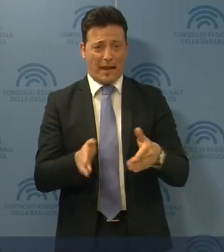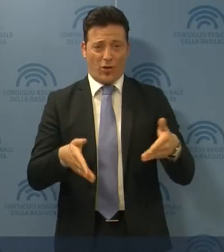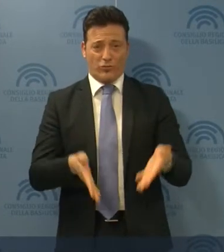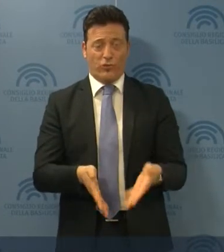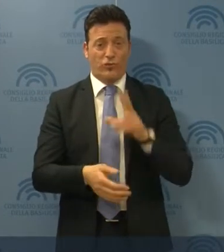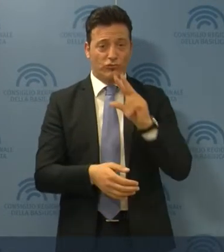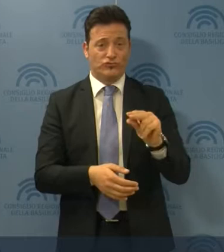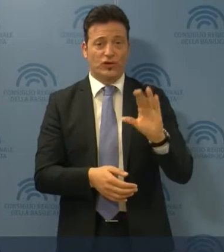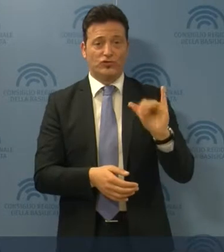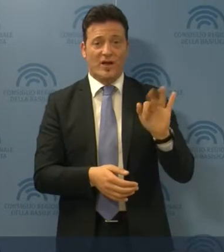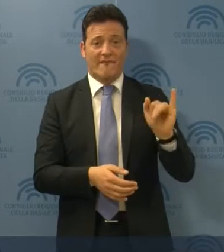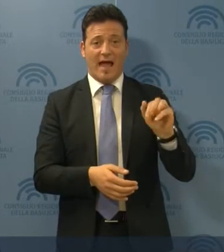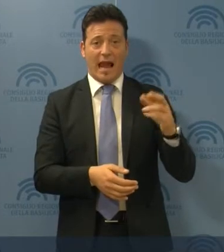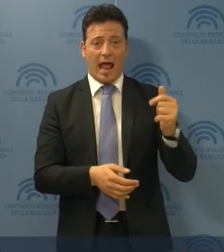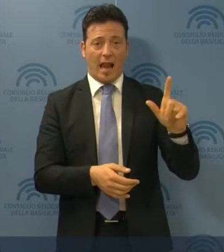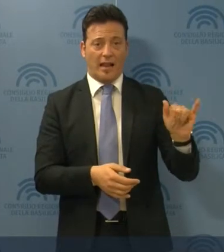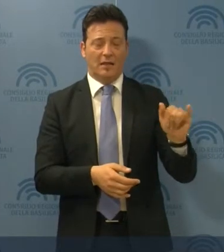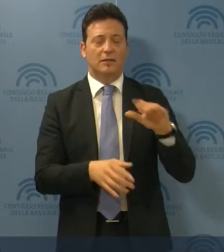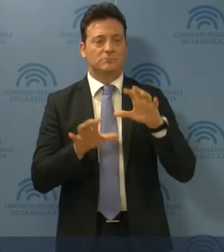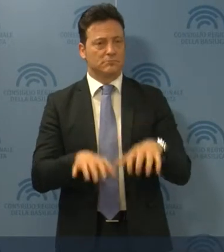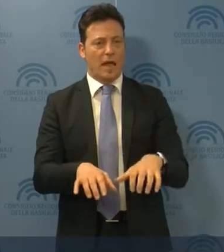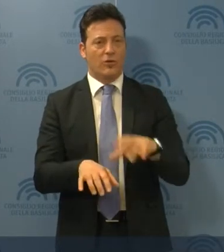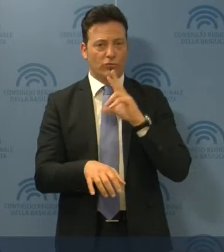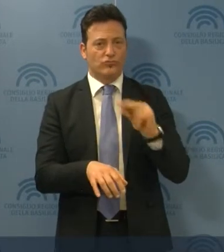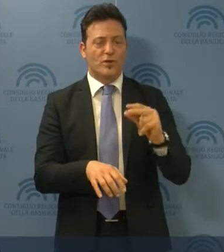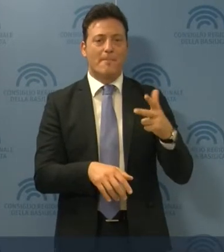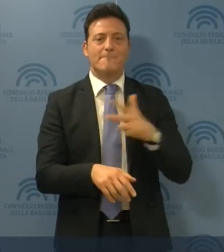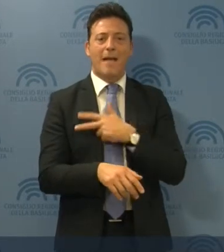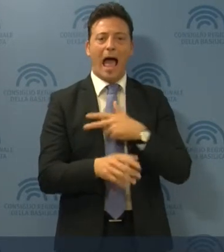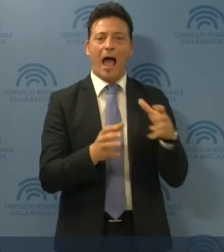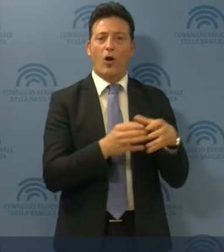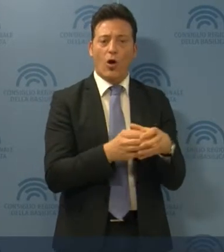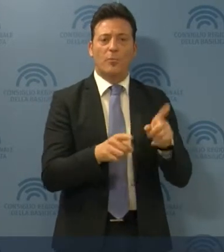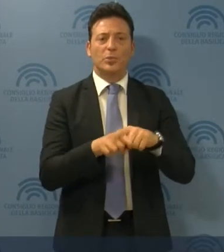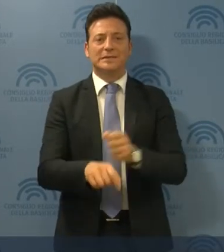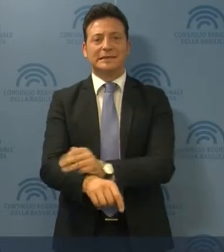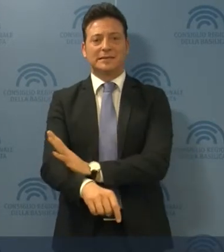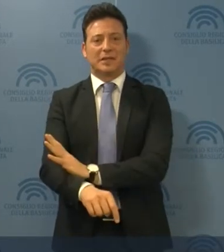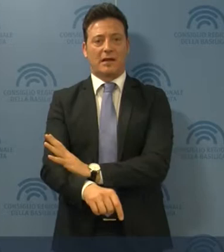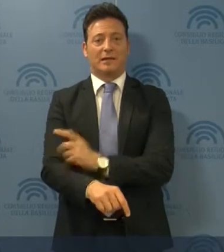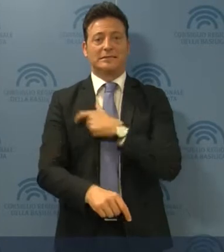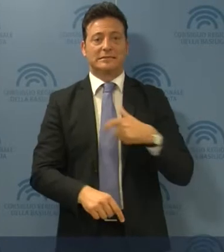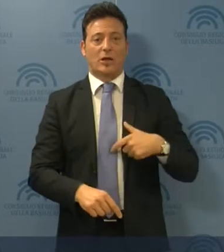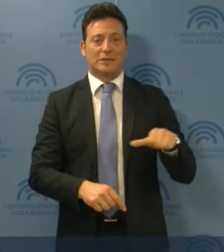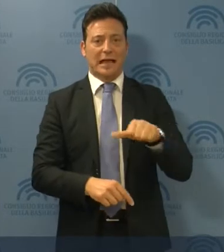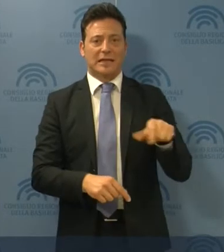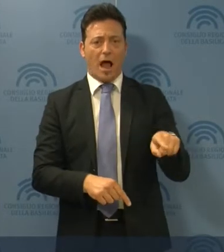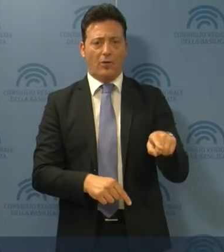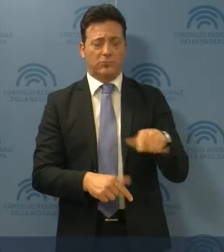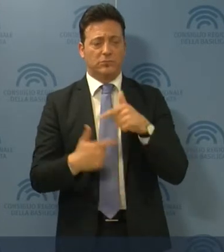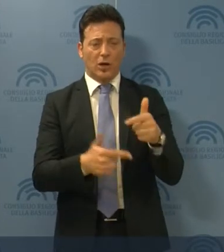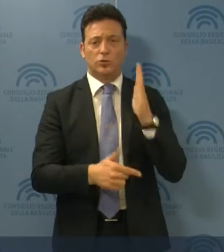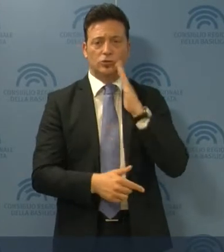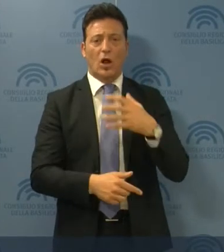dice Cifarelli, che sottolinea l'impegno del parroco e la sensibilità del sindaco di Scanzano, esprimendo